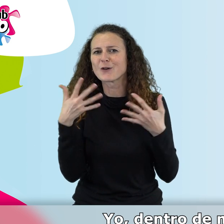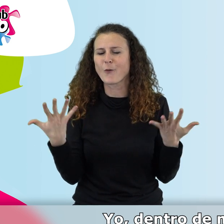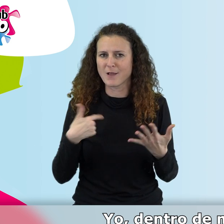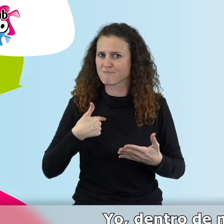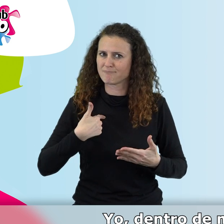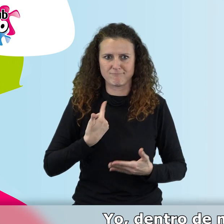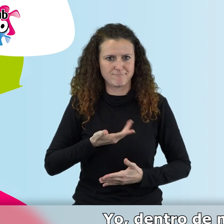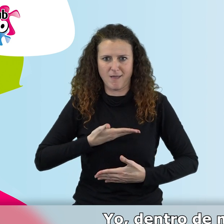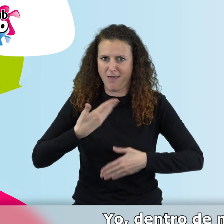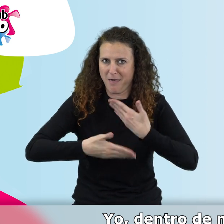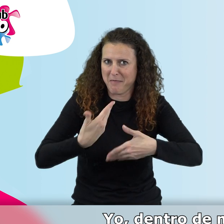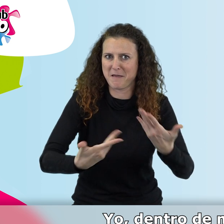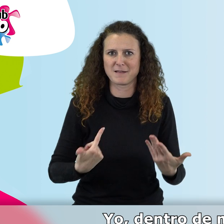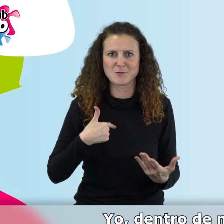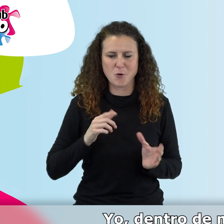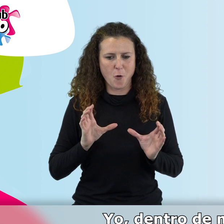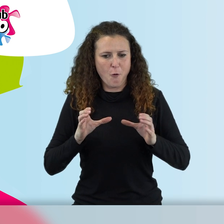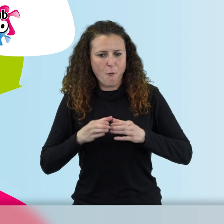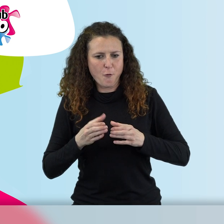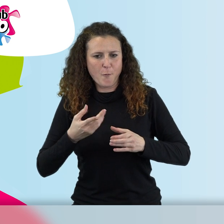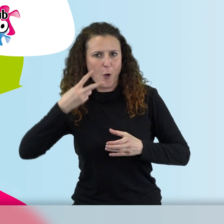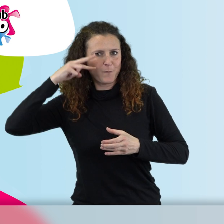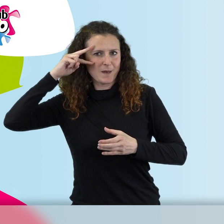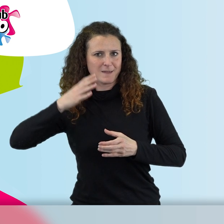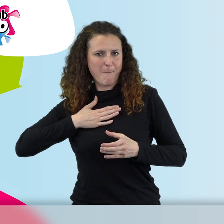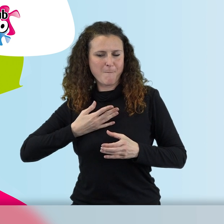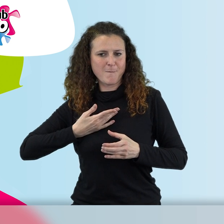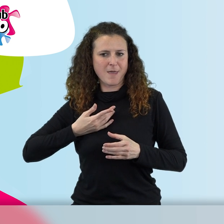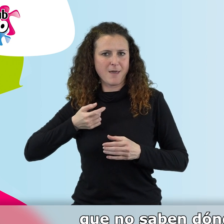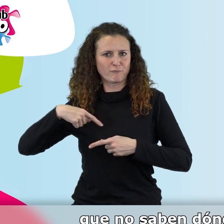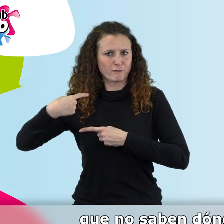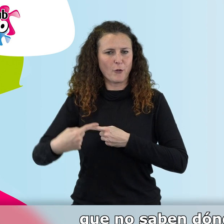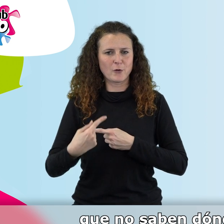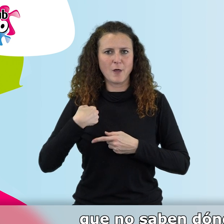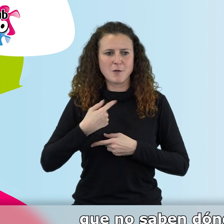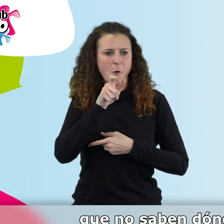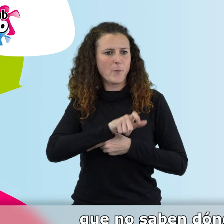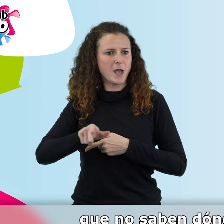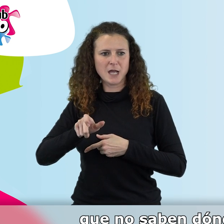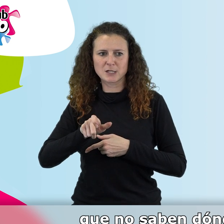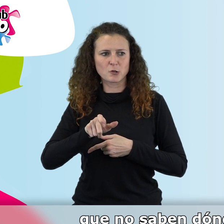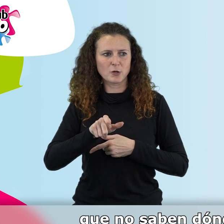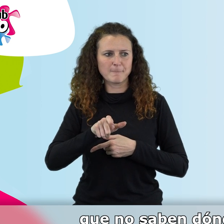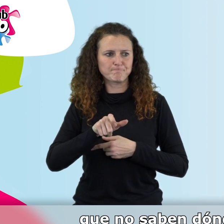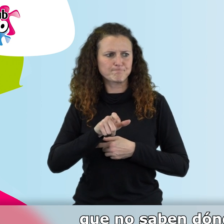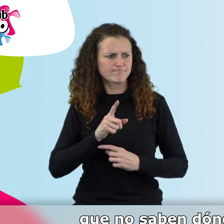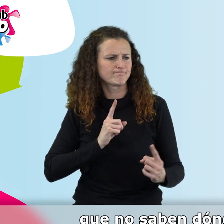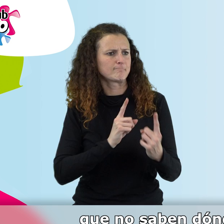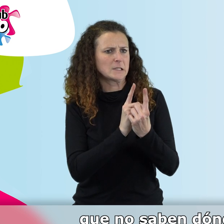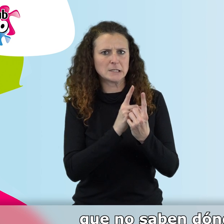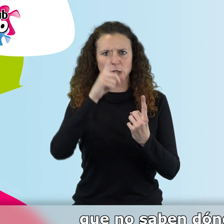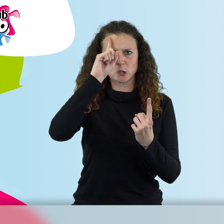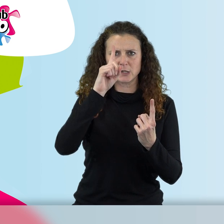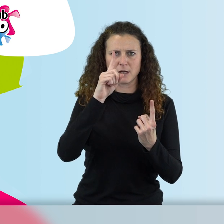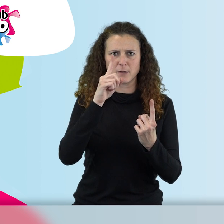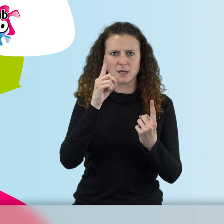grupo y de mi vivencia diaria, me encuentro con personas que no saben dónde meterse después de haberse